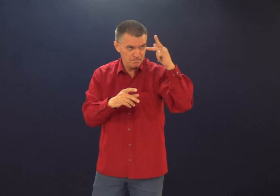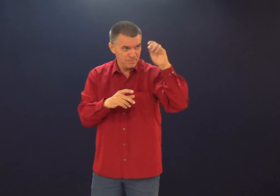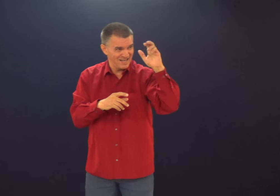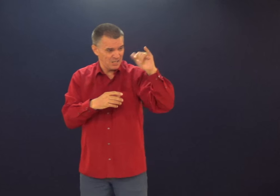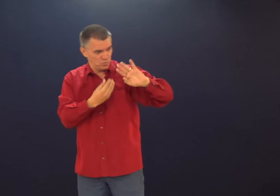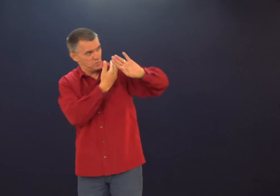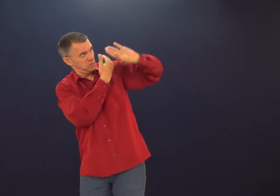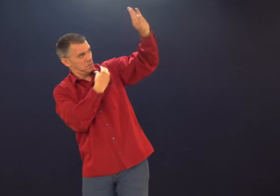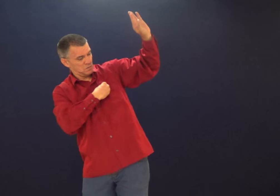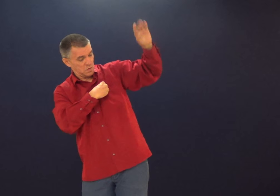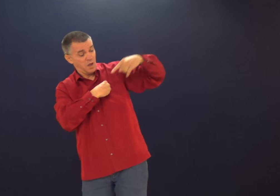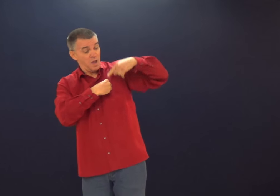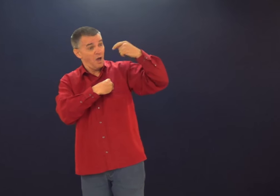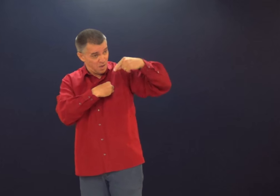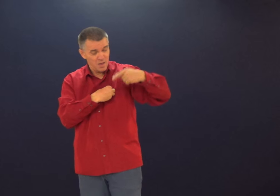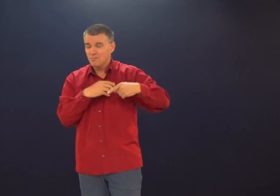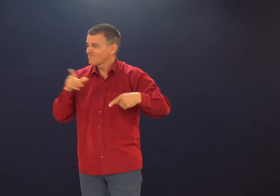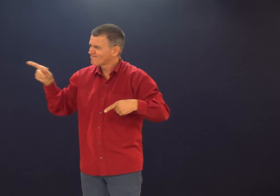Deus. Nos afasta de Deus.